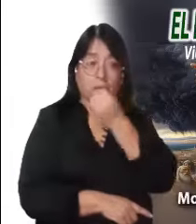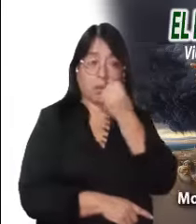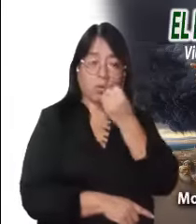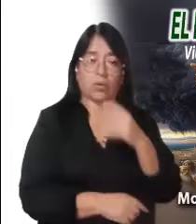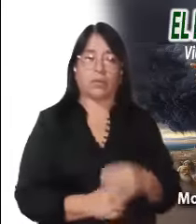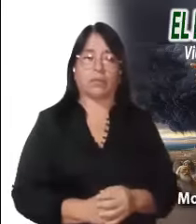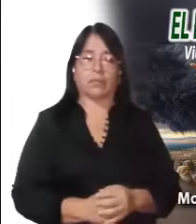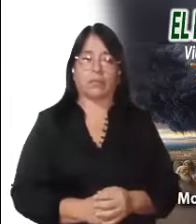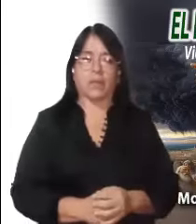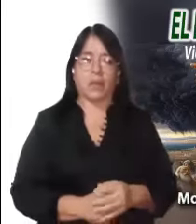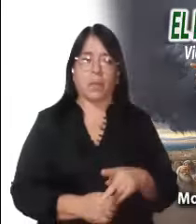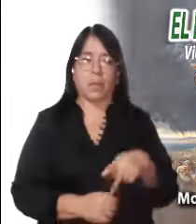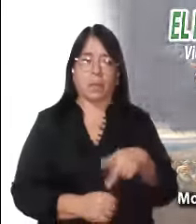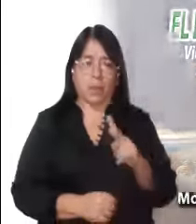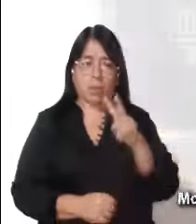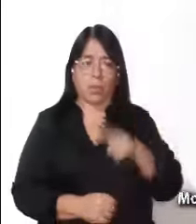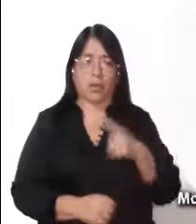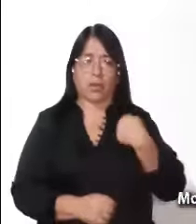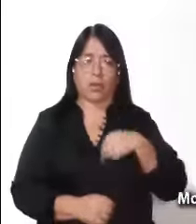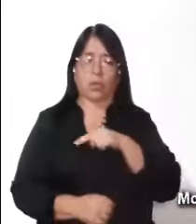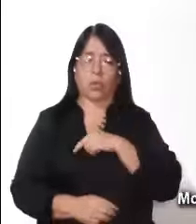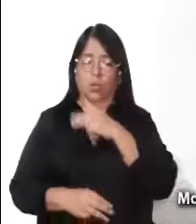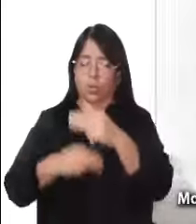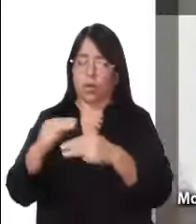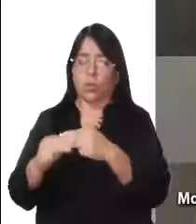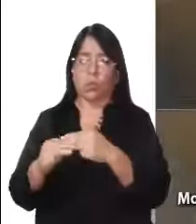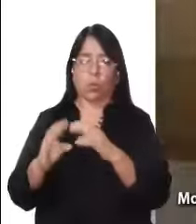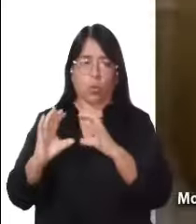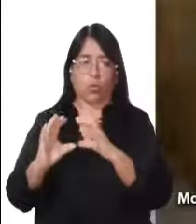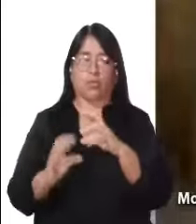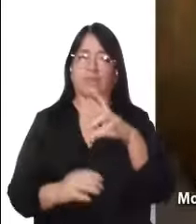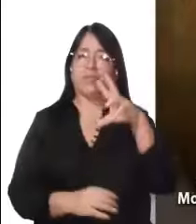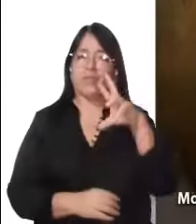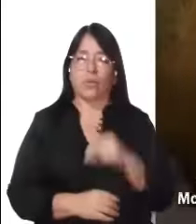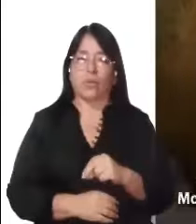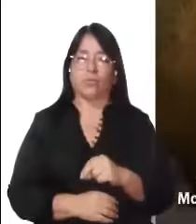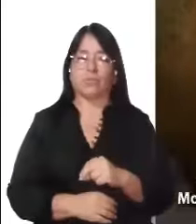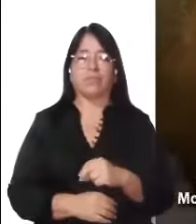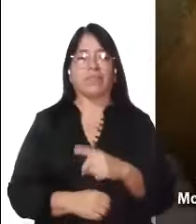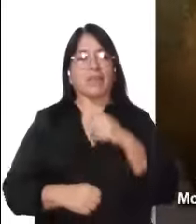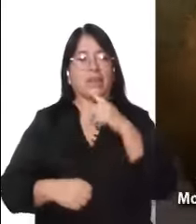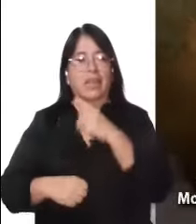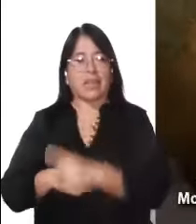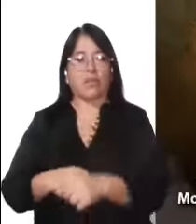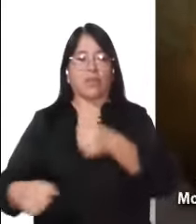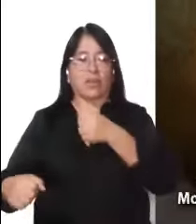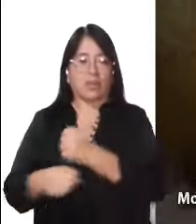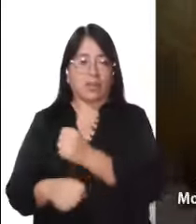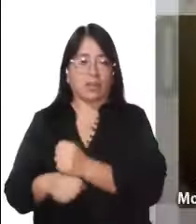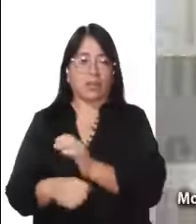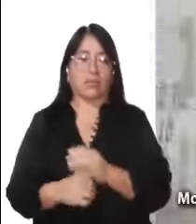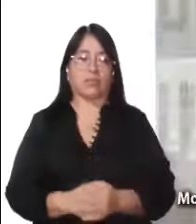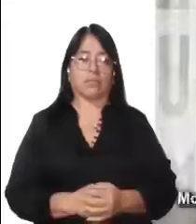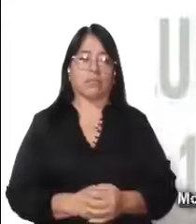destructora y no cuidamos la naturaleza. Pero no solamente por esta actitud resulta atractivo